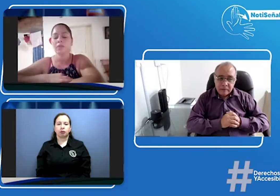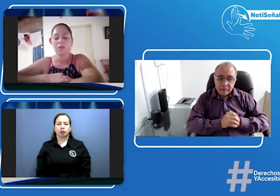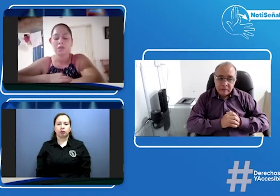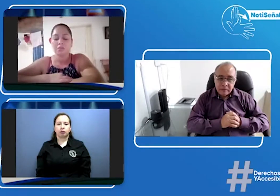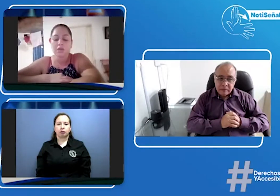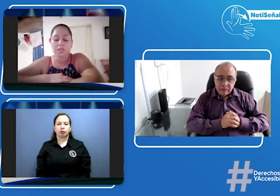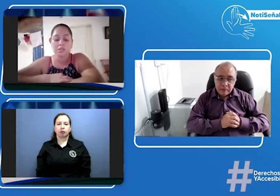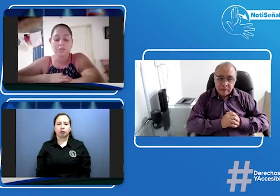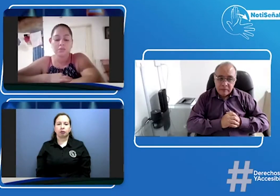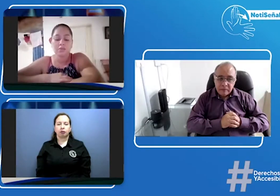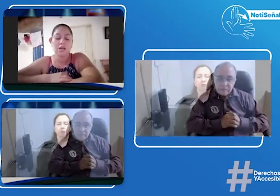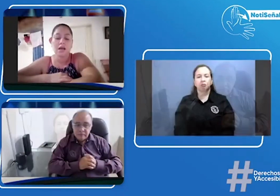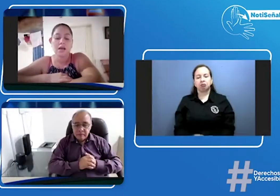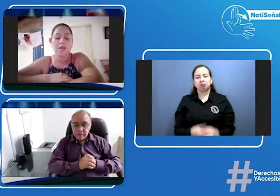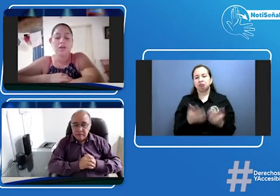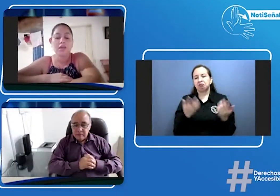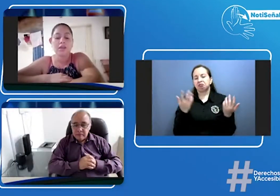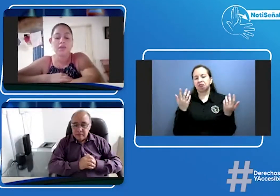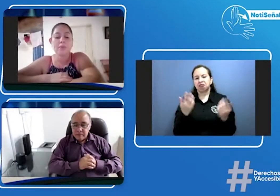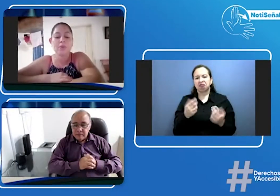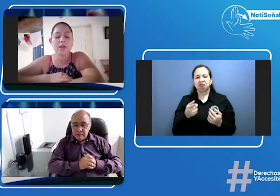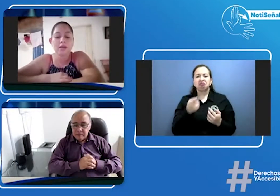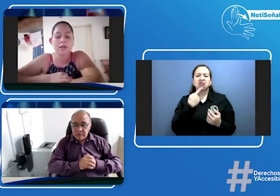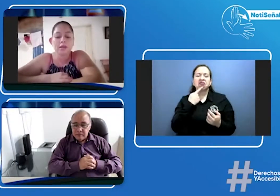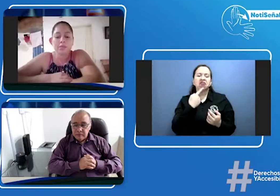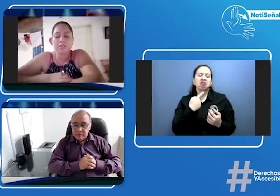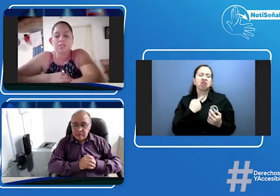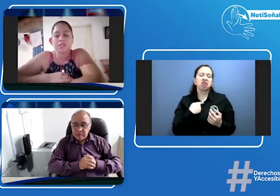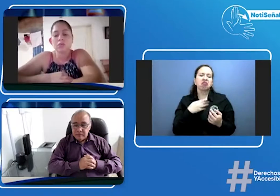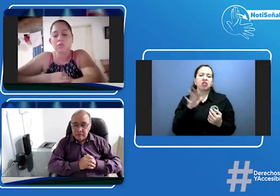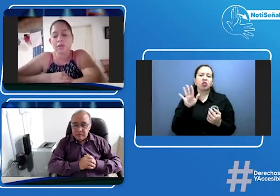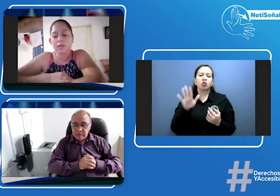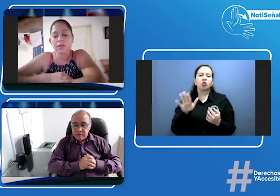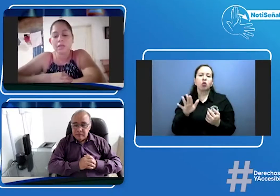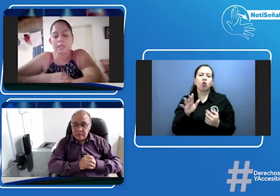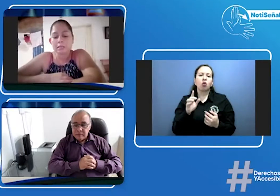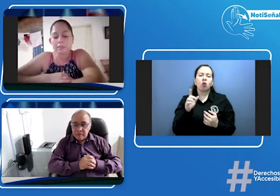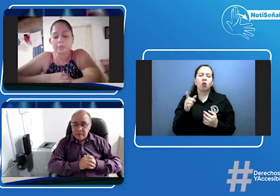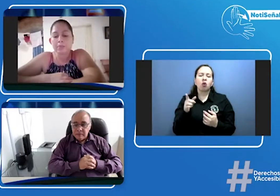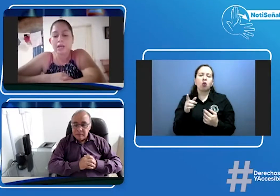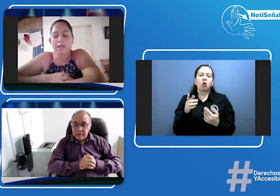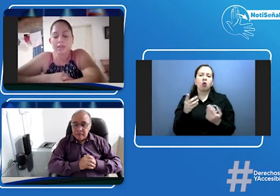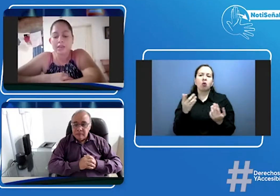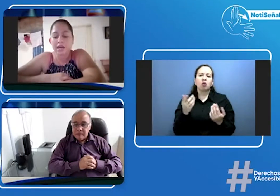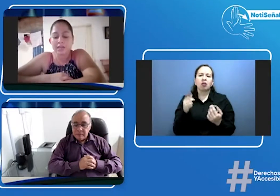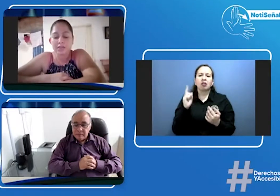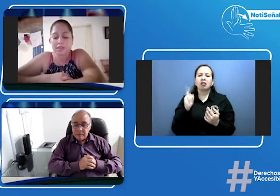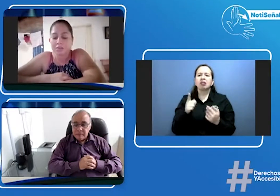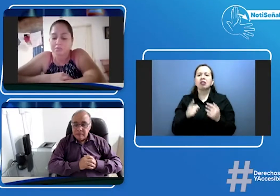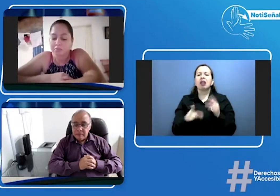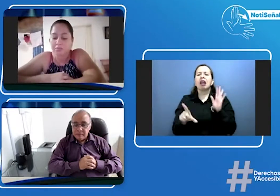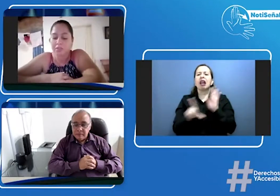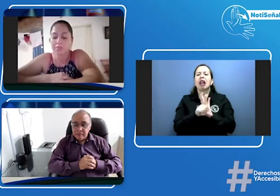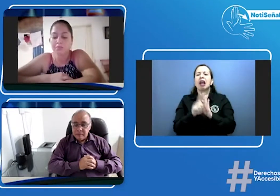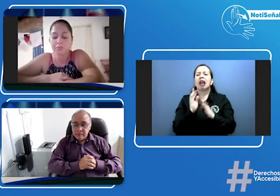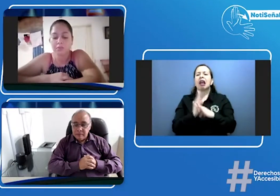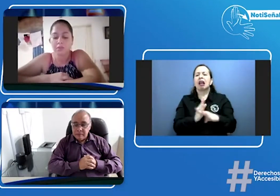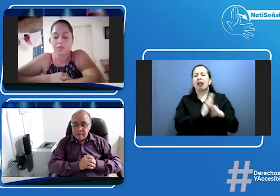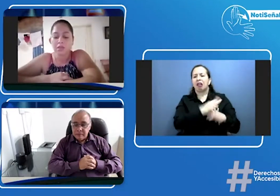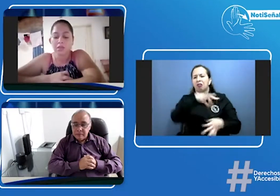pues ahí lo que dijeron fue por la representación fue de por la ley de garantía ¿ya? que